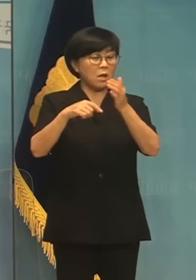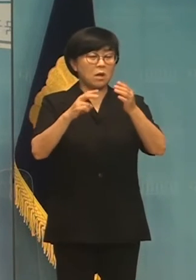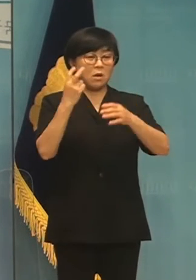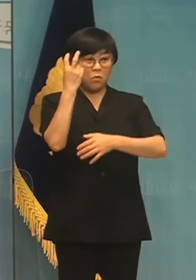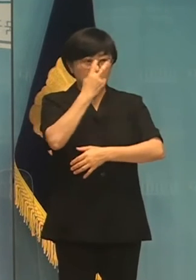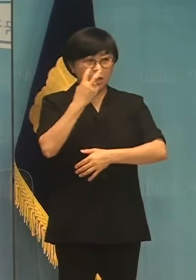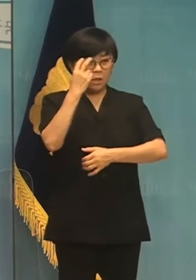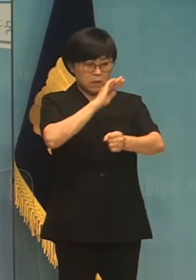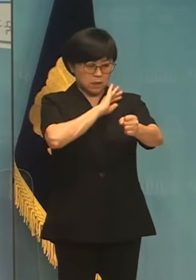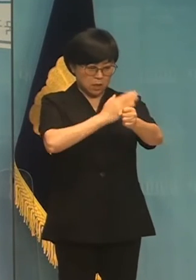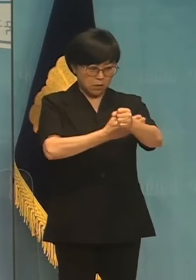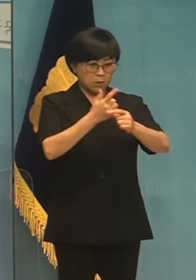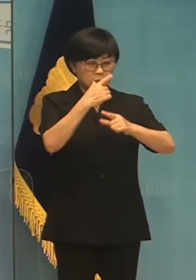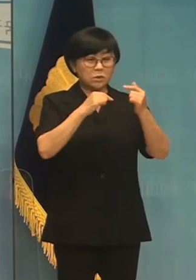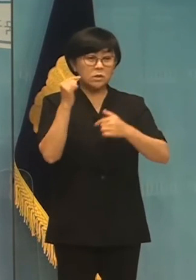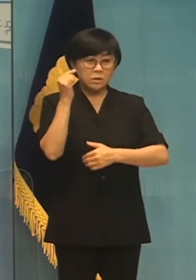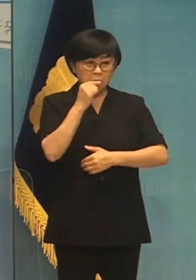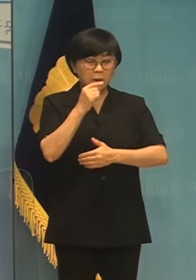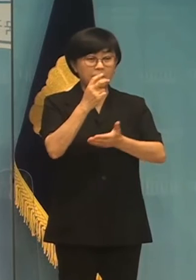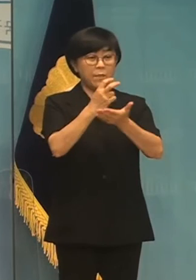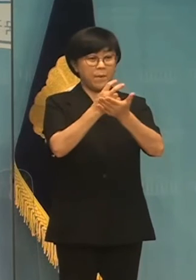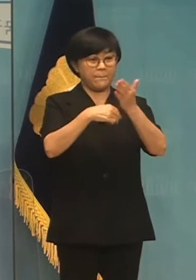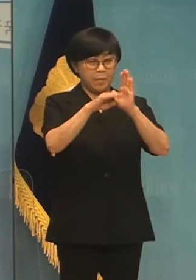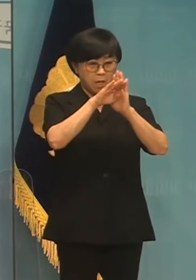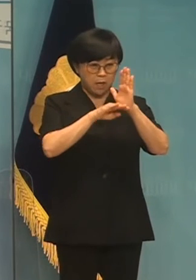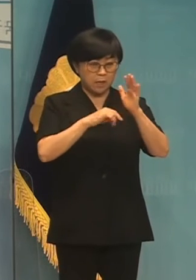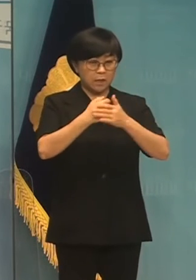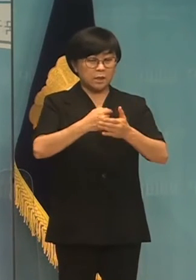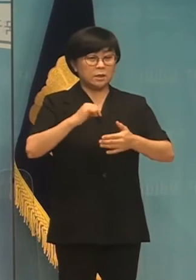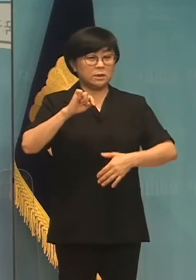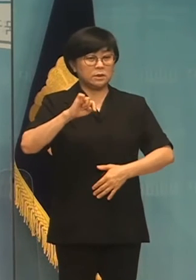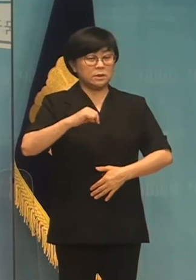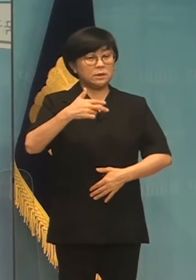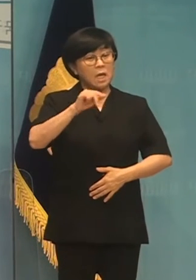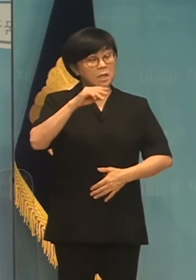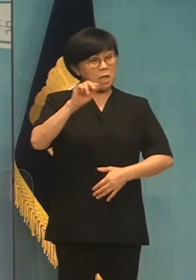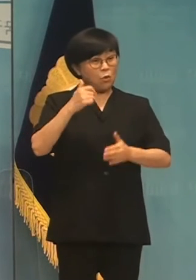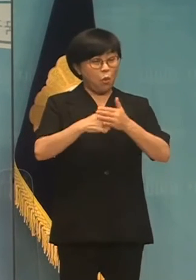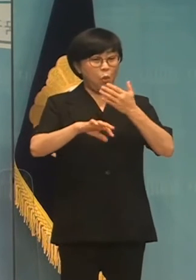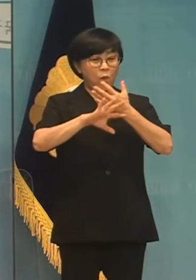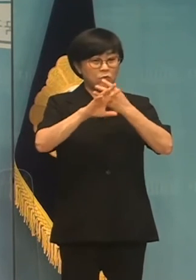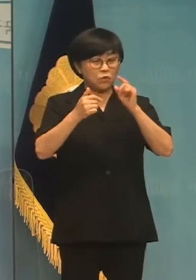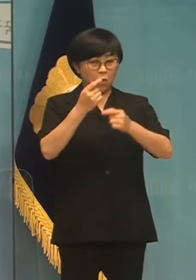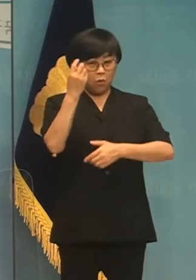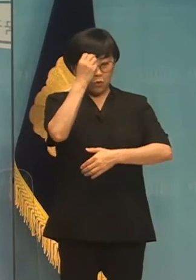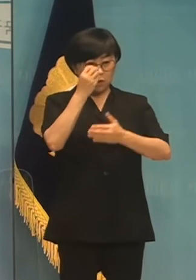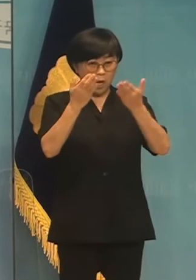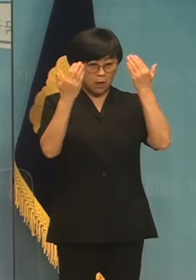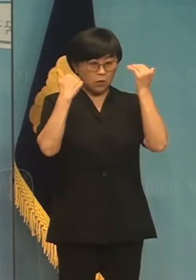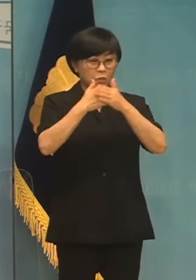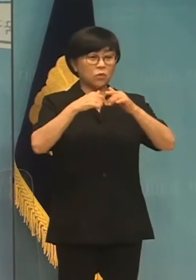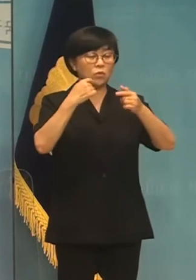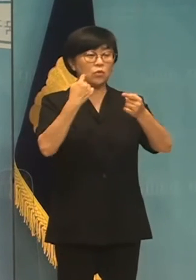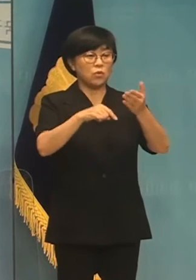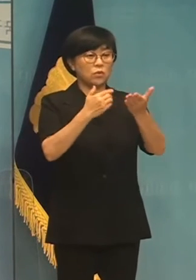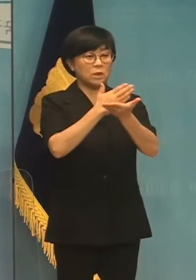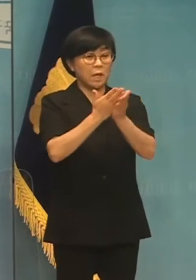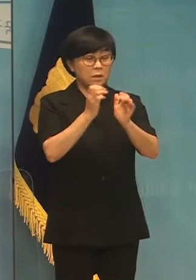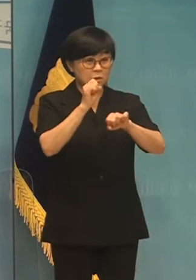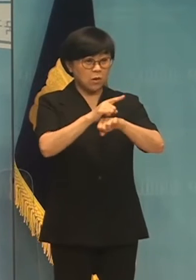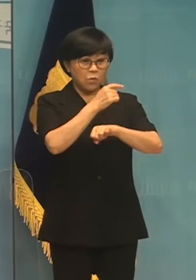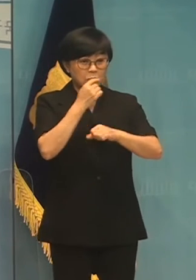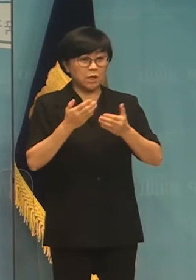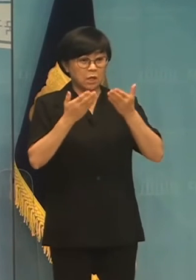자격과 자질을 강화하는 법안 자사고 외국 국제고등 교육의 다양성을 보장하는 법안 등